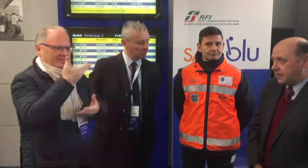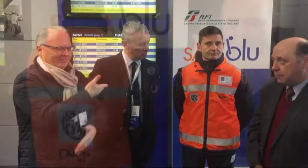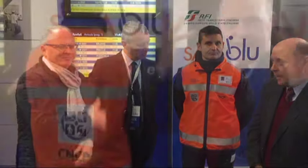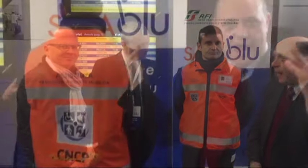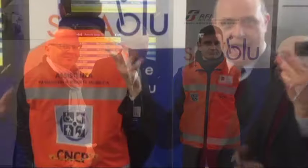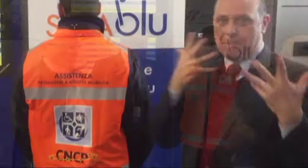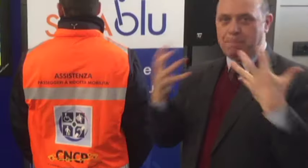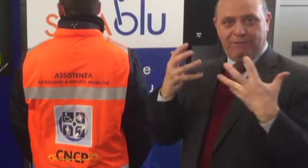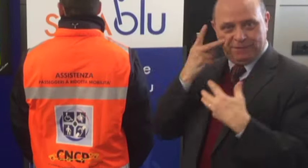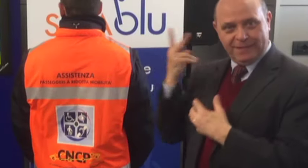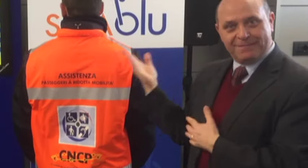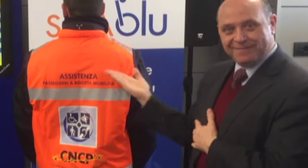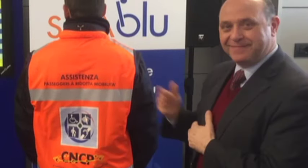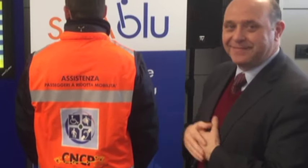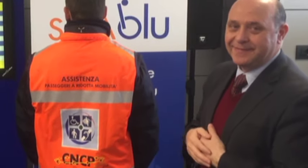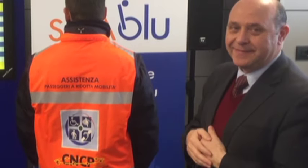persone con disabilità.